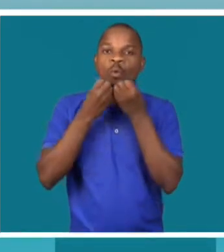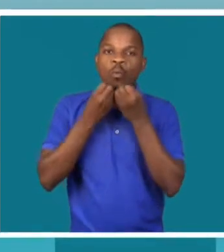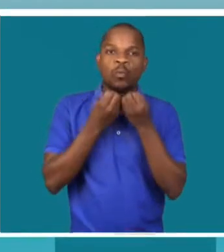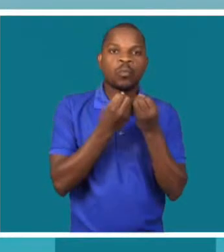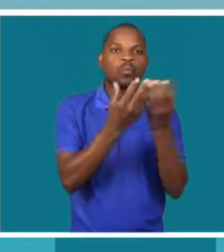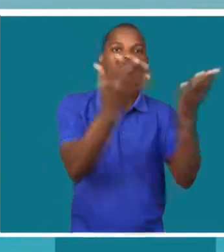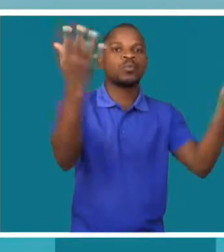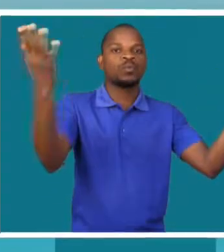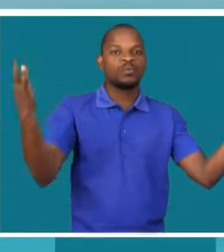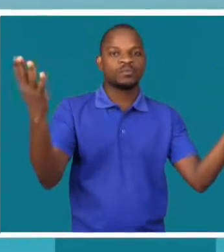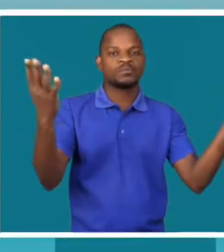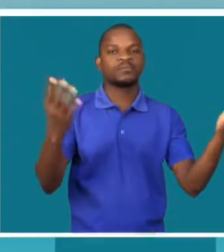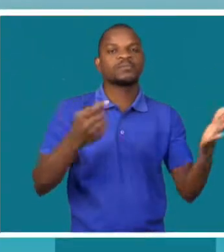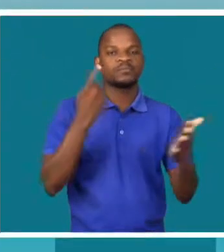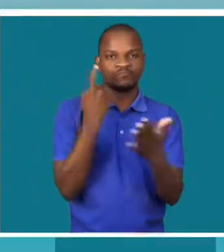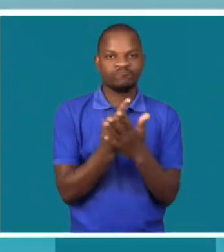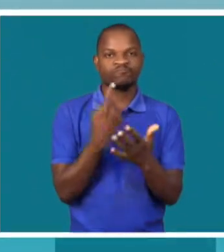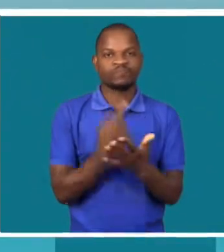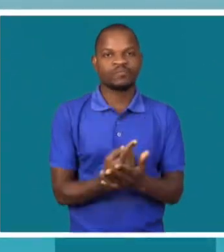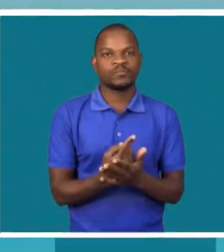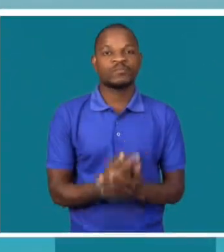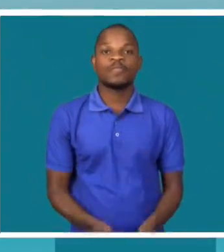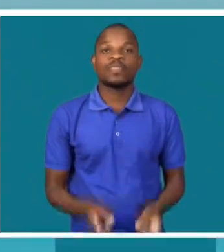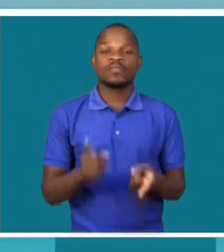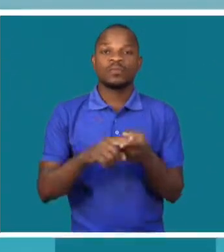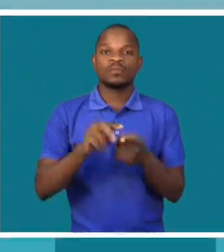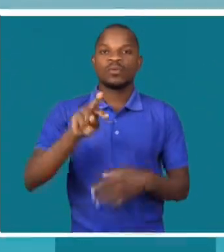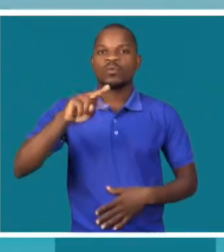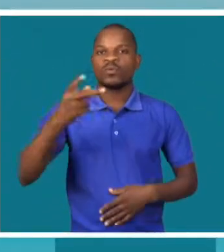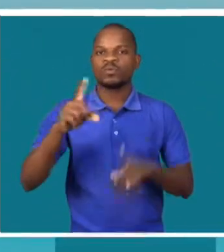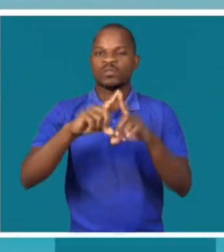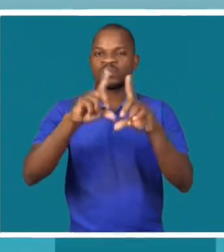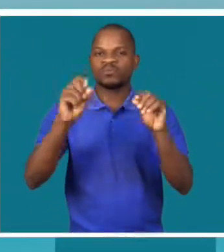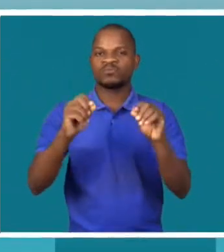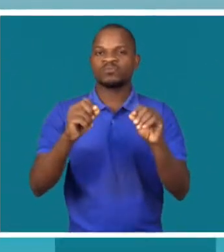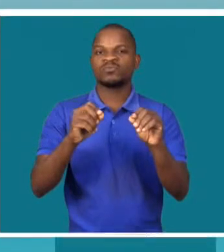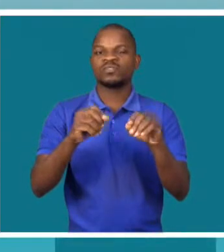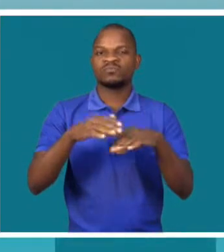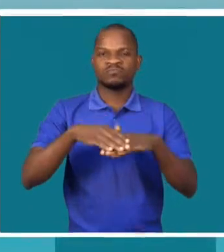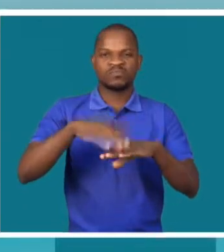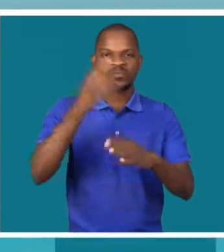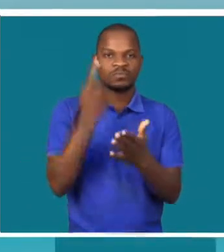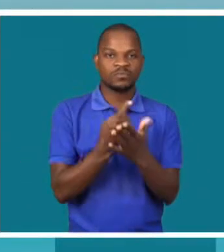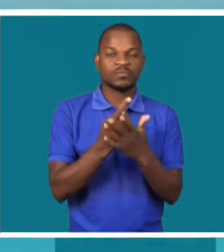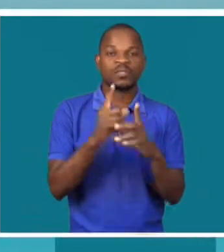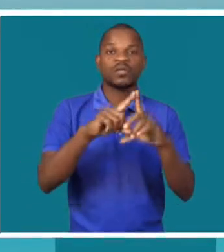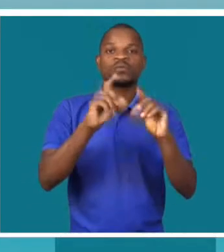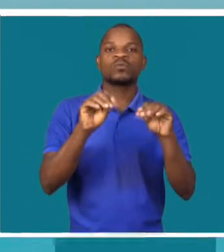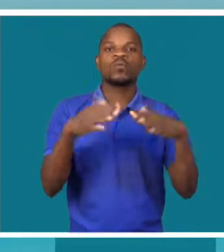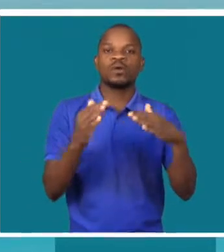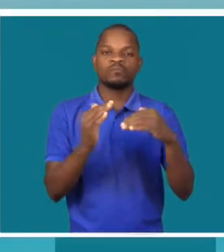Um outro dado que mereceu destaque é a acessibilidade para pessoas com deficiência nos locais de trabalho.